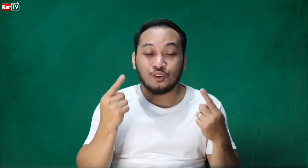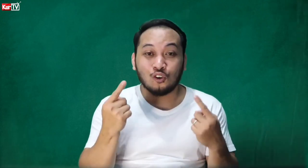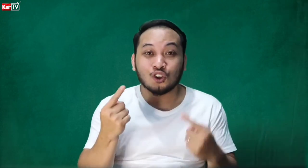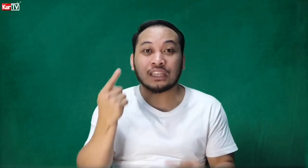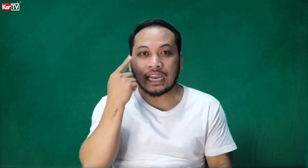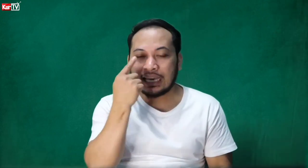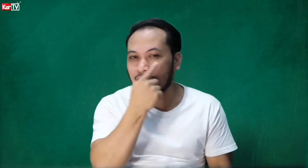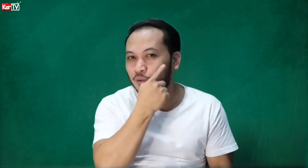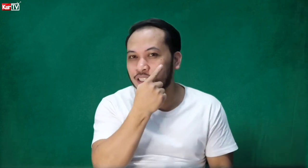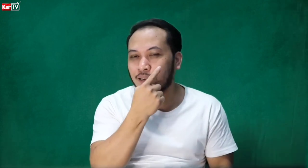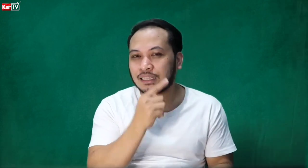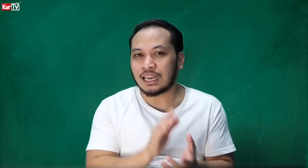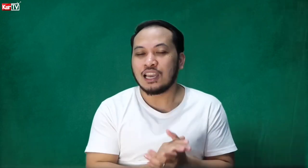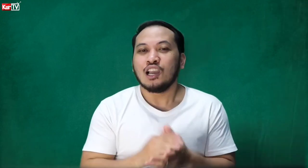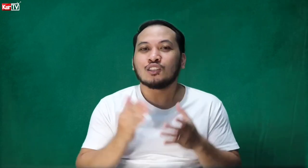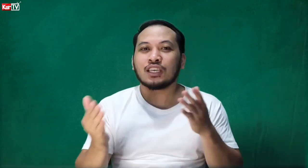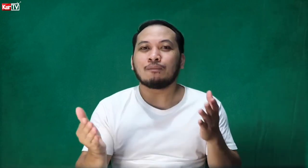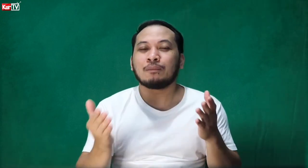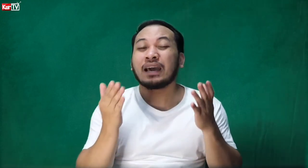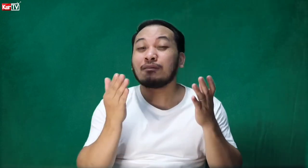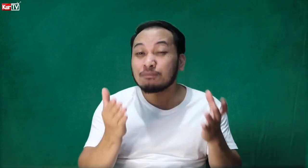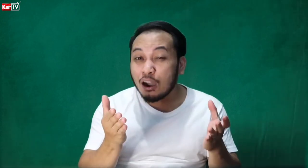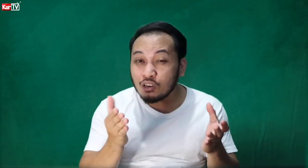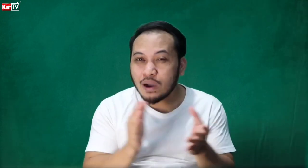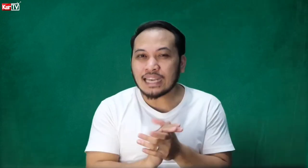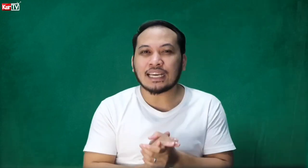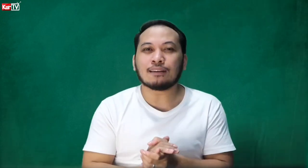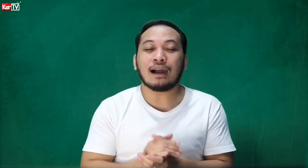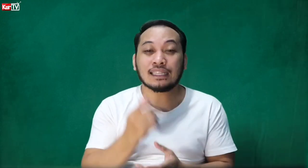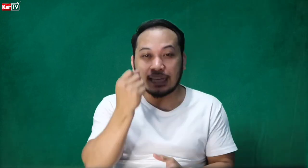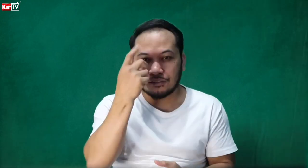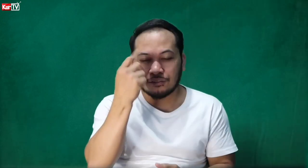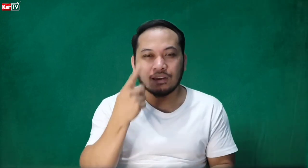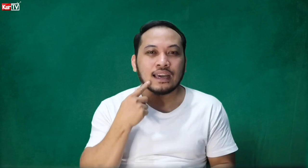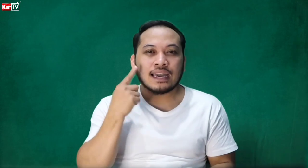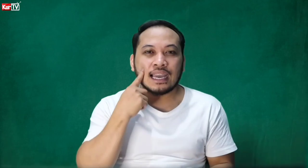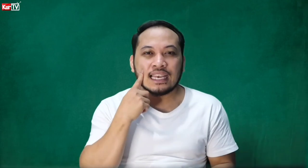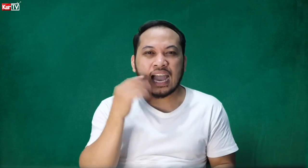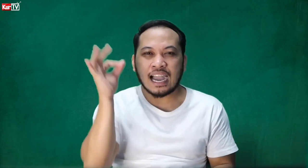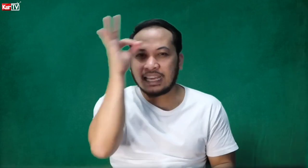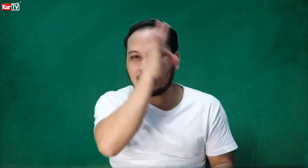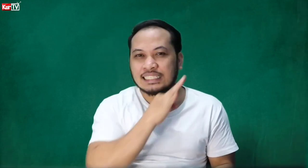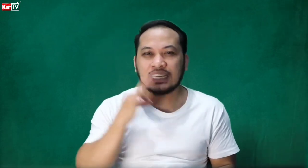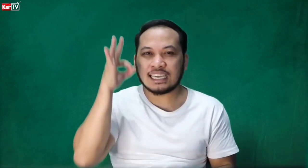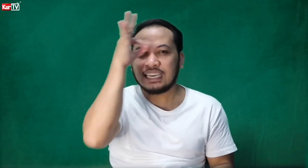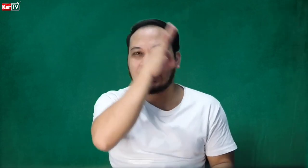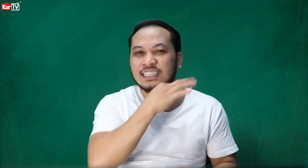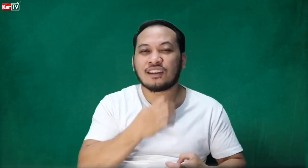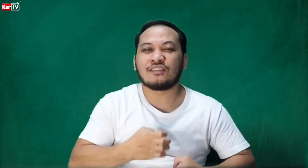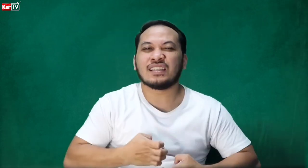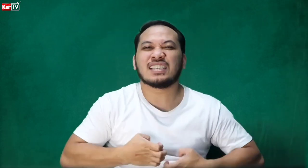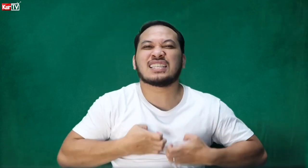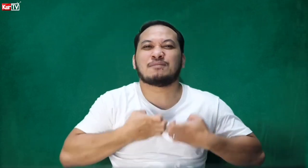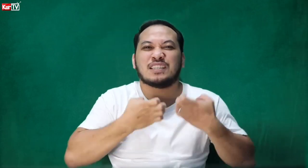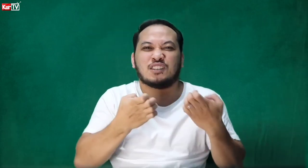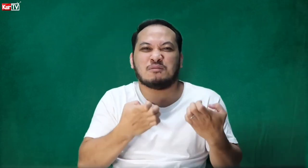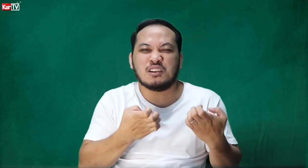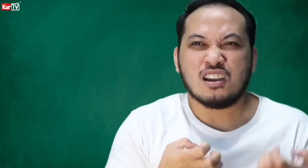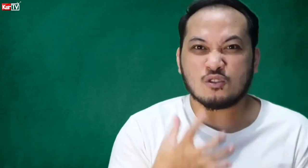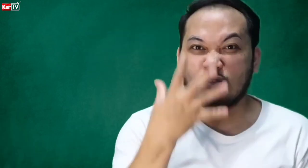lungkot, nakikita mo yan sa mata. Siyempre, para mas makunungaan ka ng mga deaf, kailangan nakikita yan sa facial expression mo. Kung